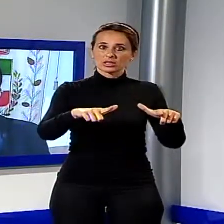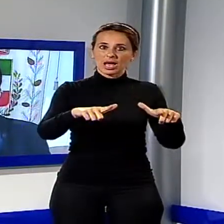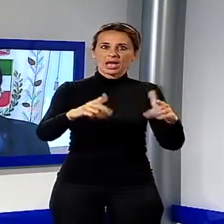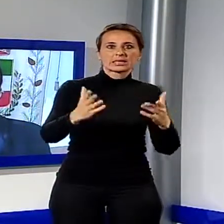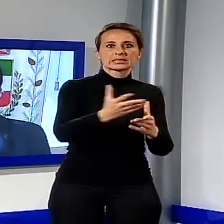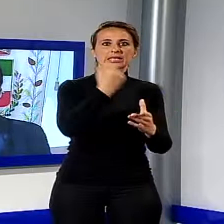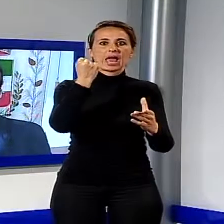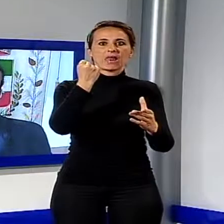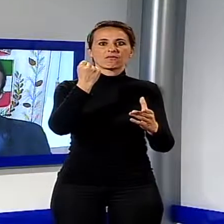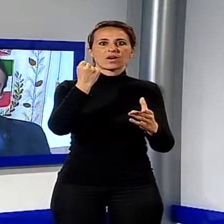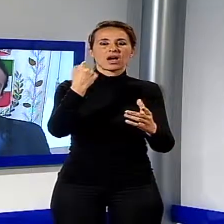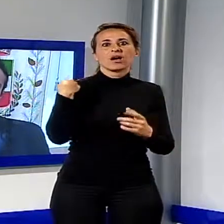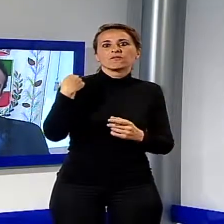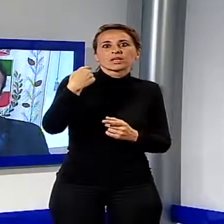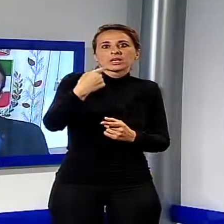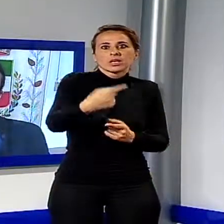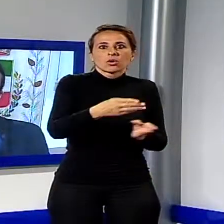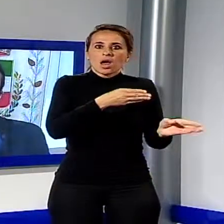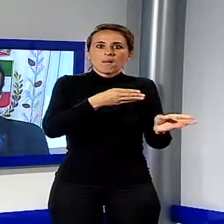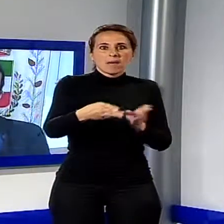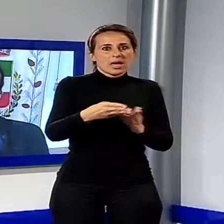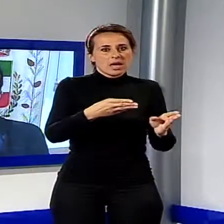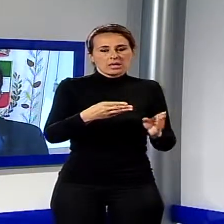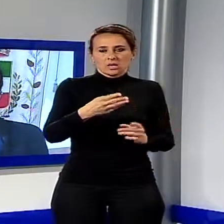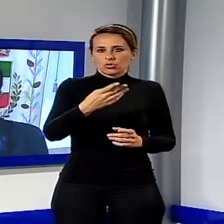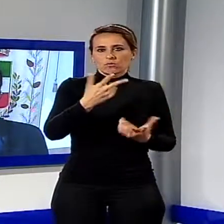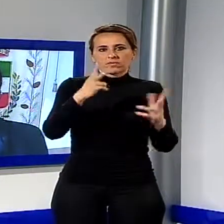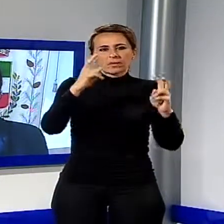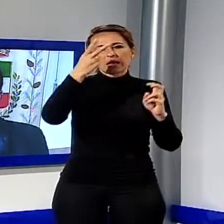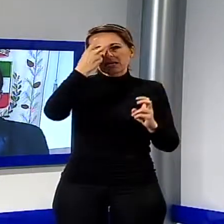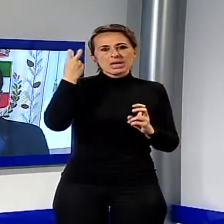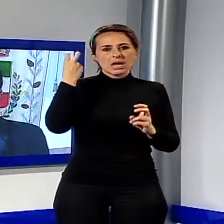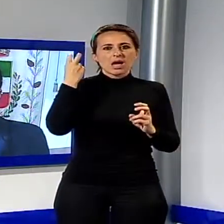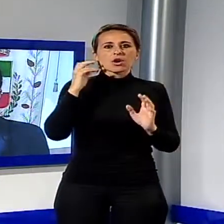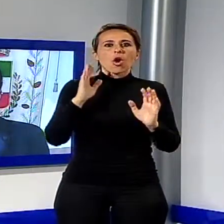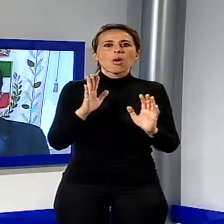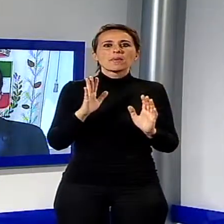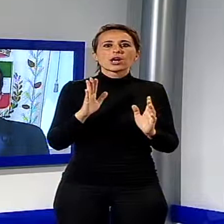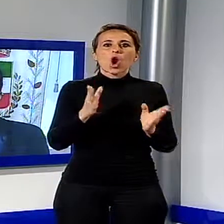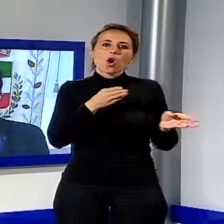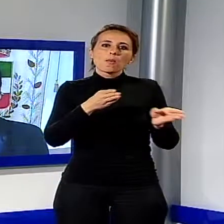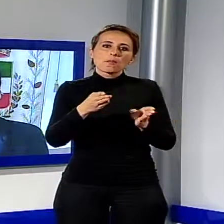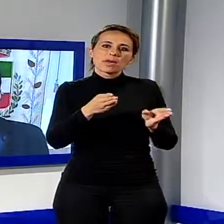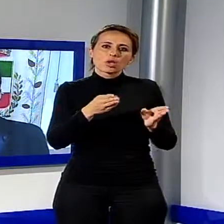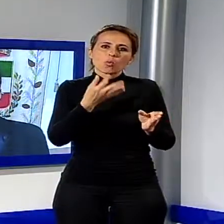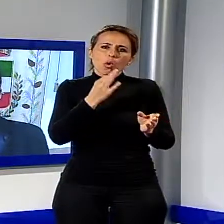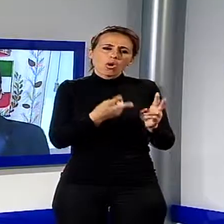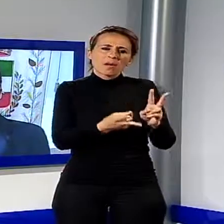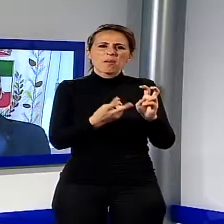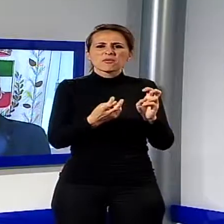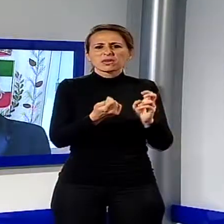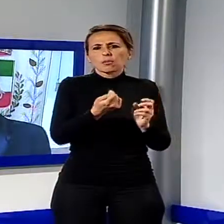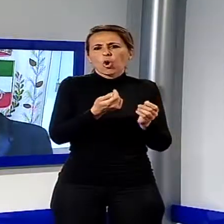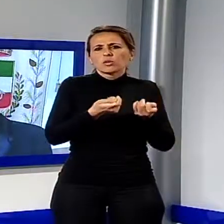un periodo che non è certo dei migliori, ma che comunque può presentare importanti spunti, importanti